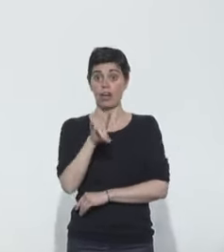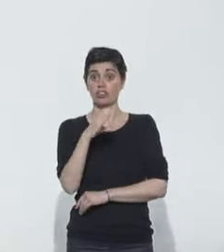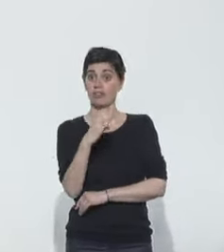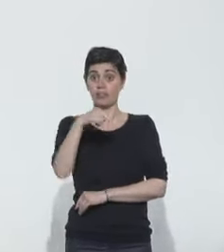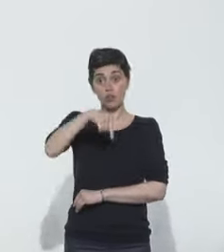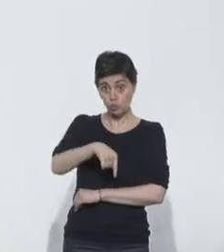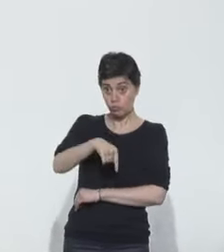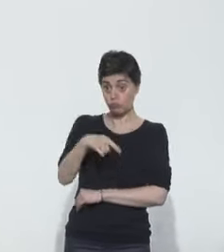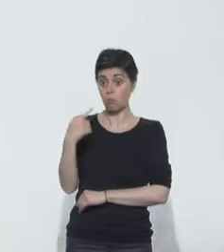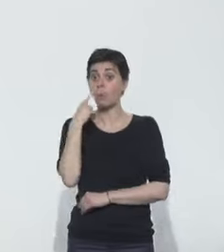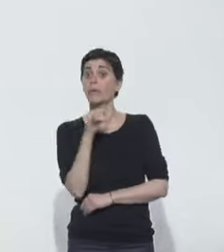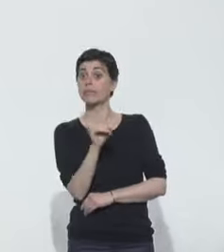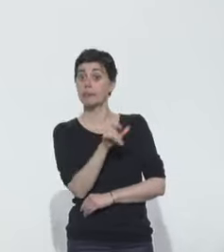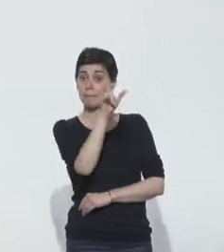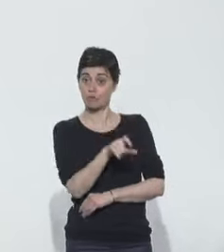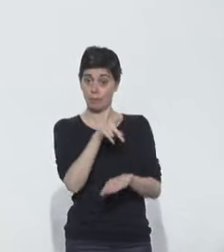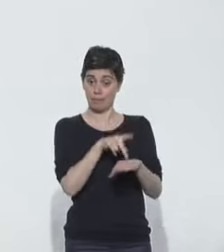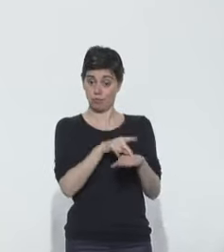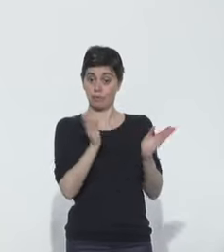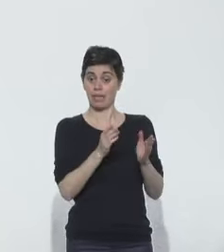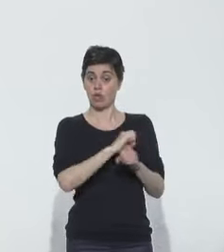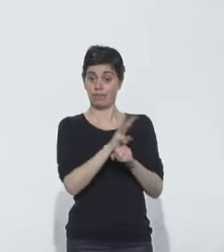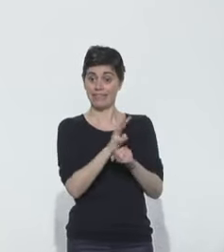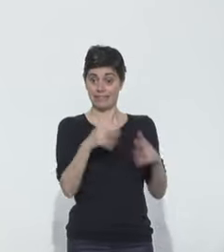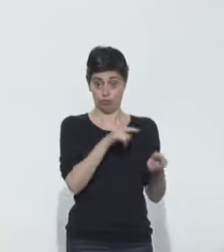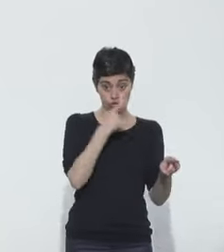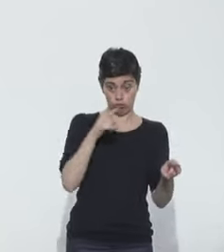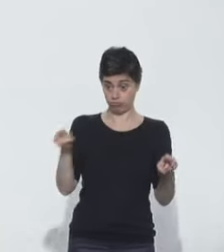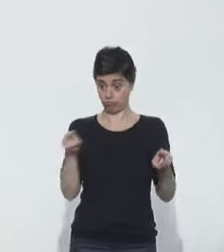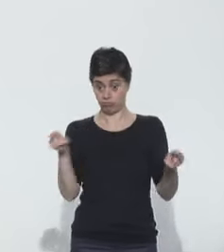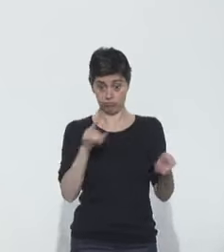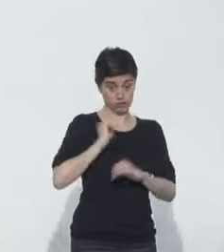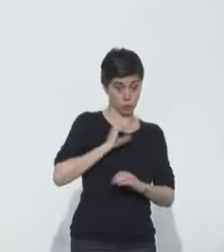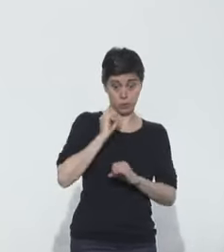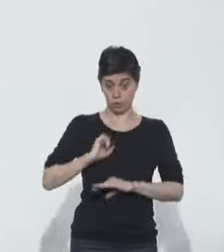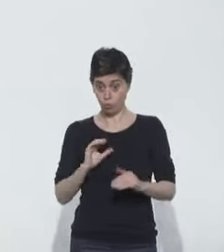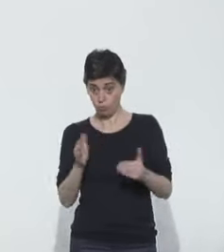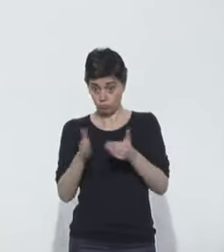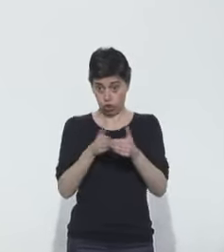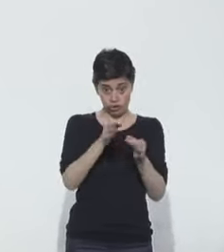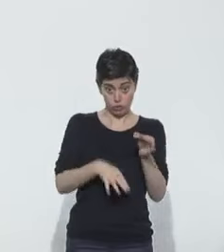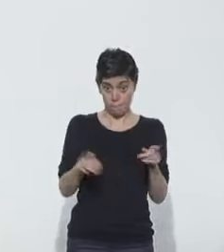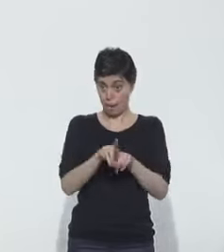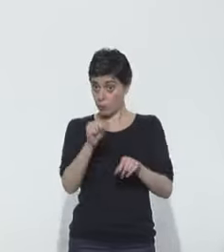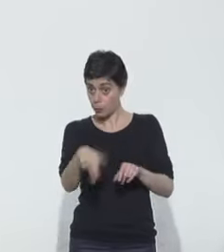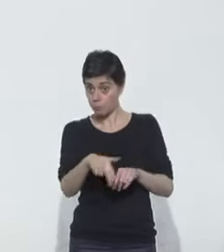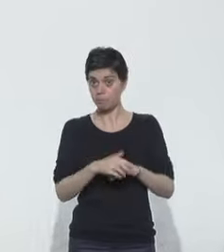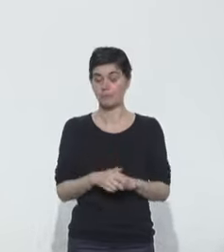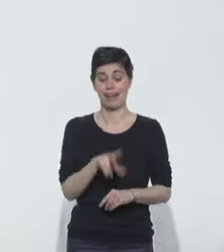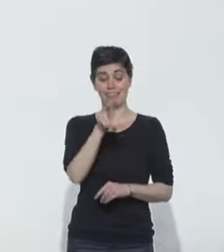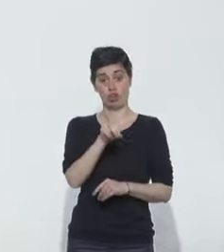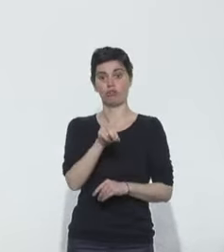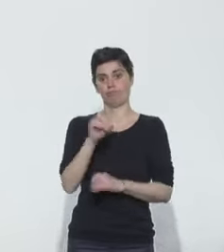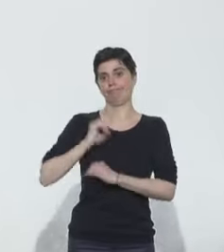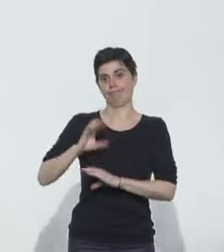les patients hospitalisés pour une infection au Covid-19 ? Vous savez qu'il y a de très nombreux essais en France, près de 30 essais cliniques